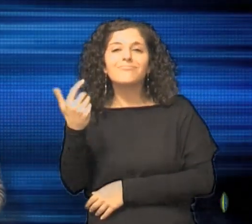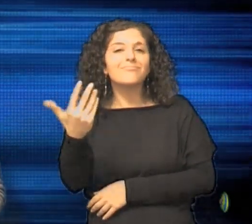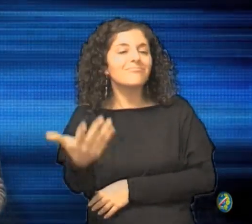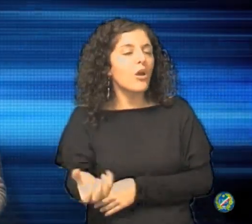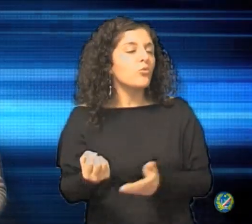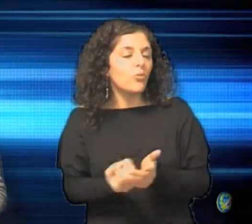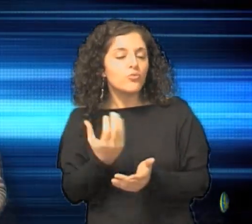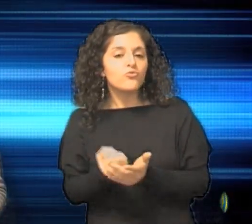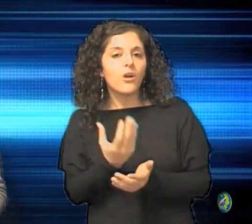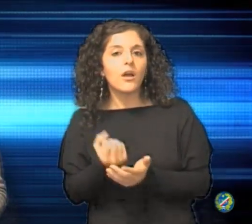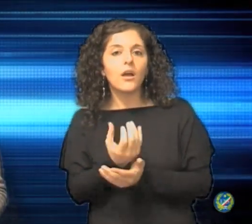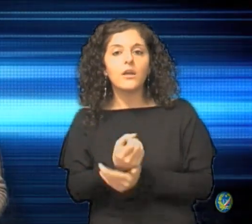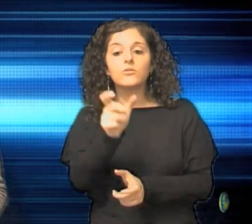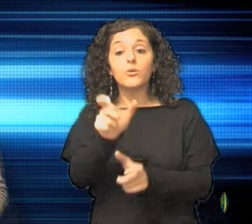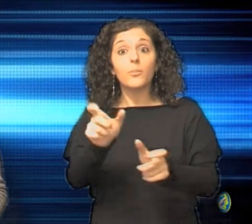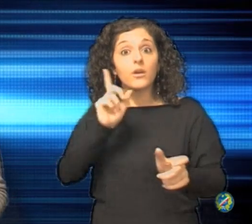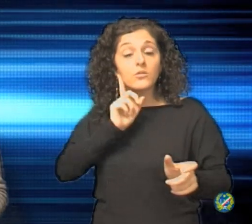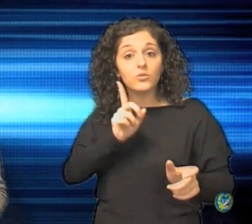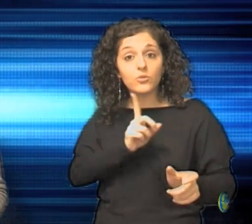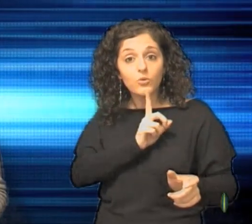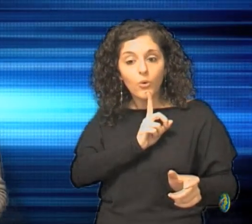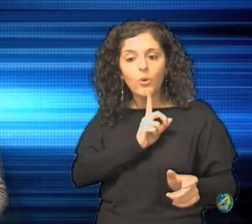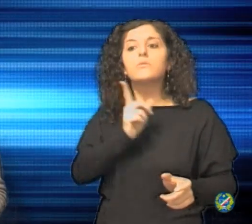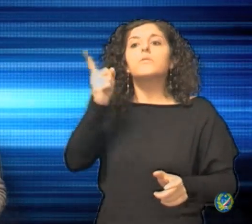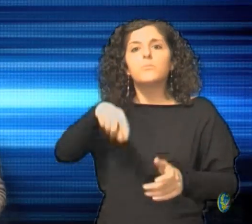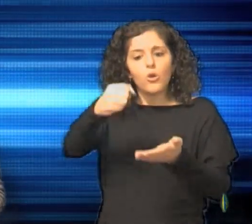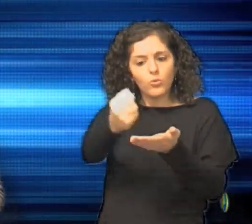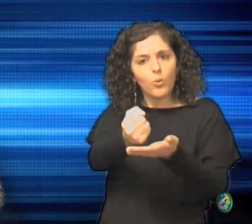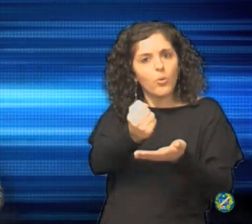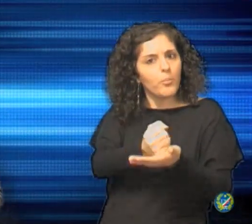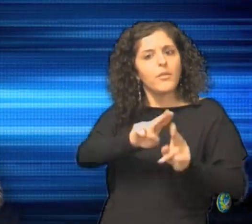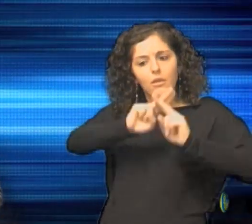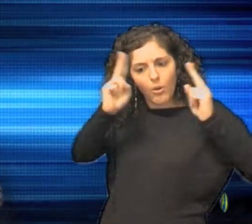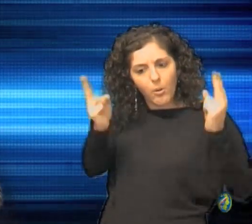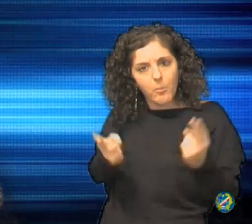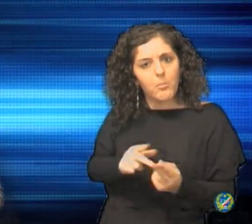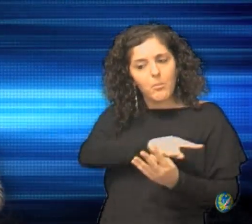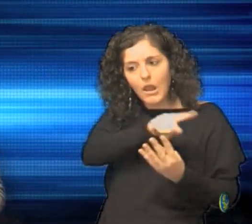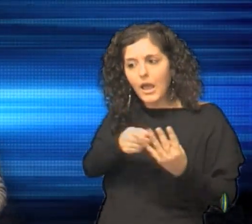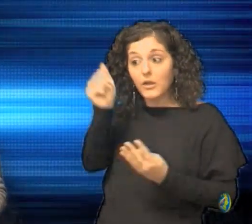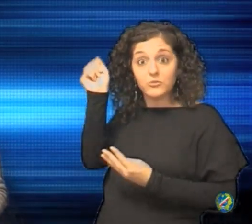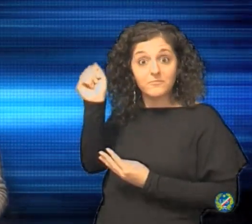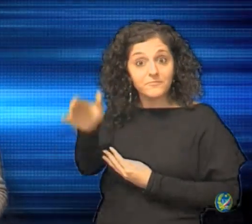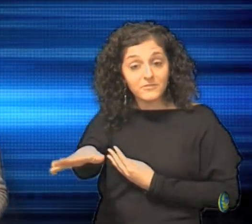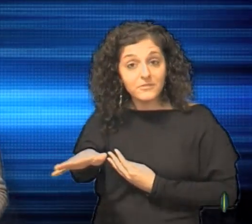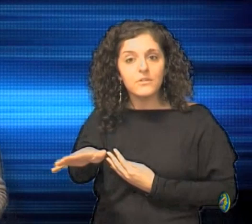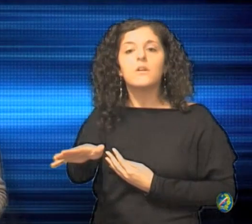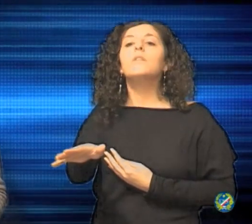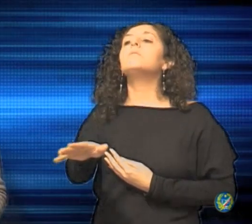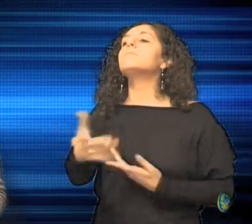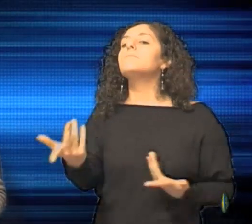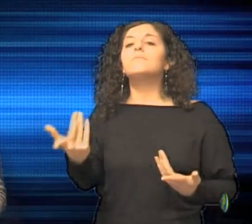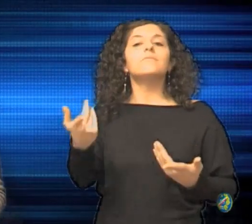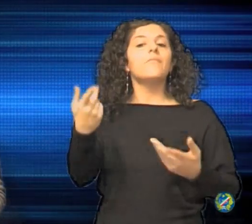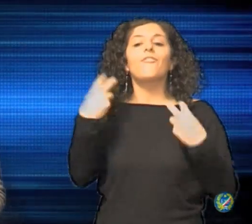i sordi, pur presentando tutta la documentazione, vengono lo stesso